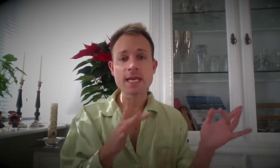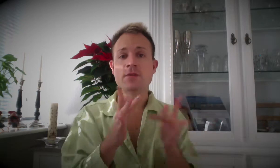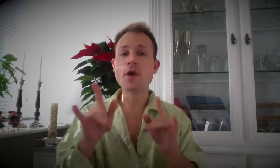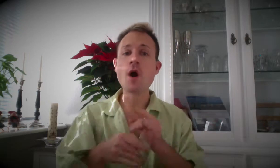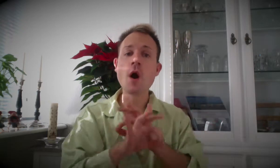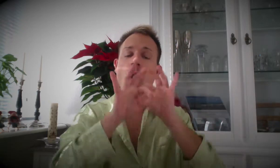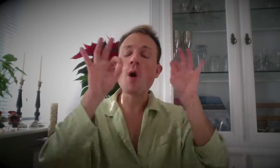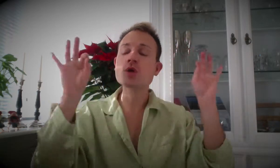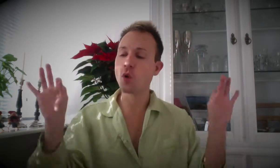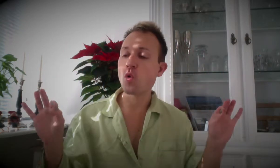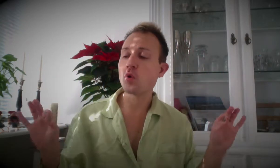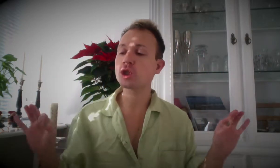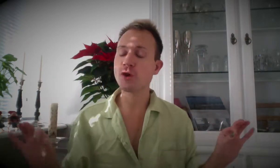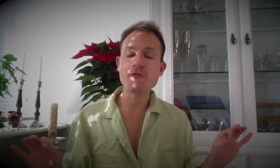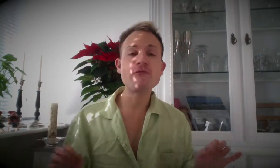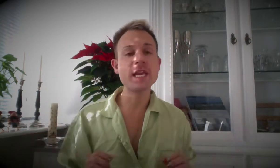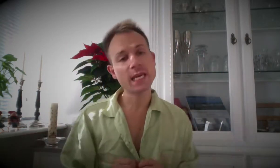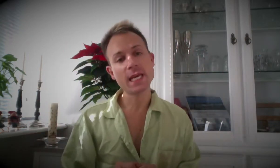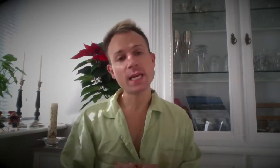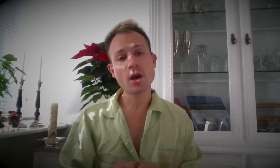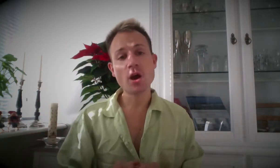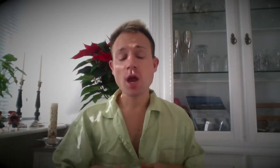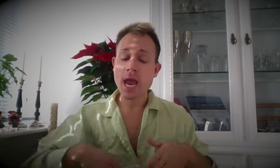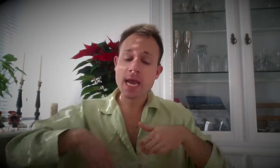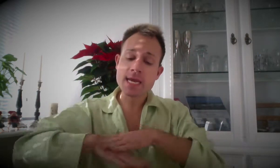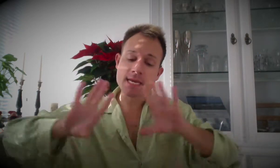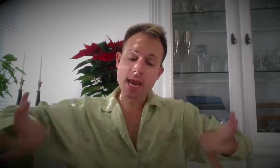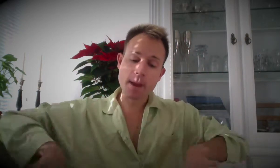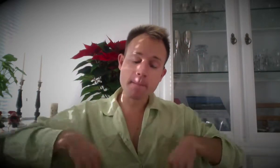og Josefine, til